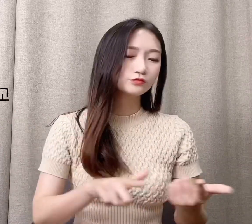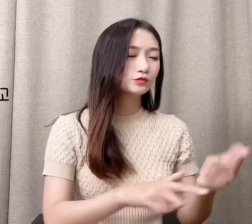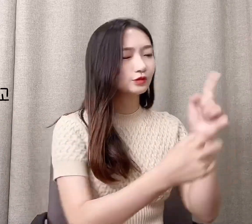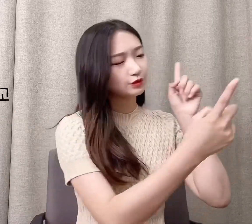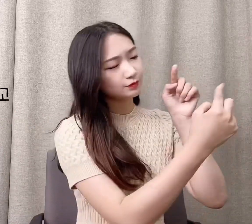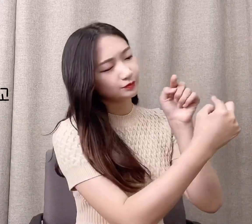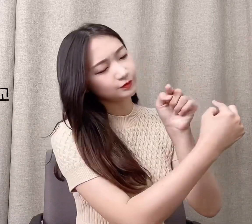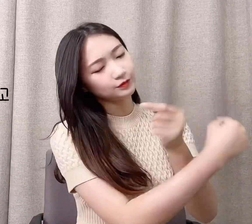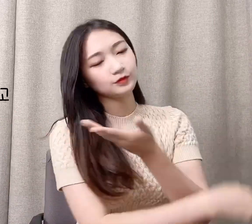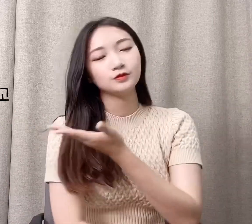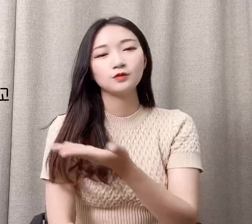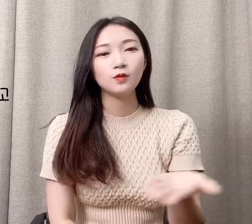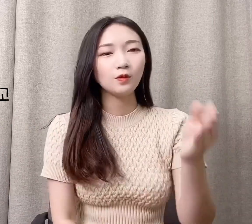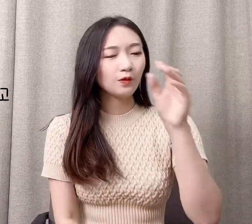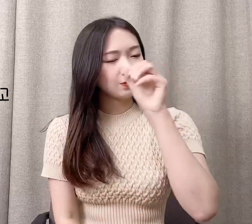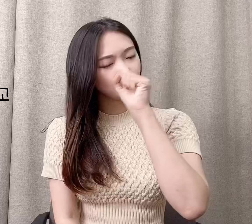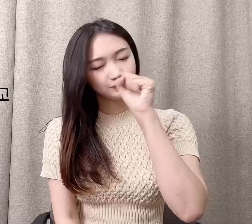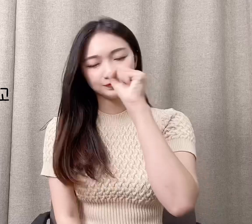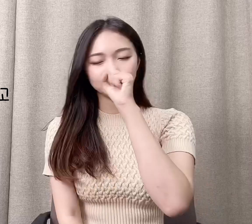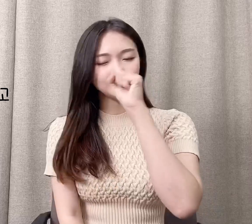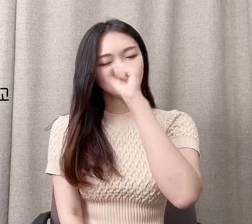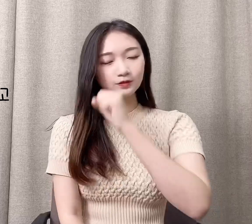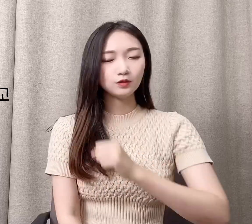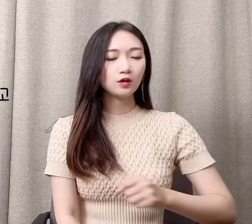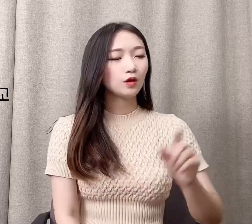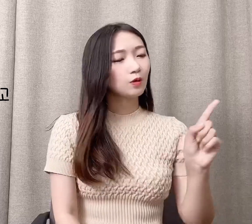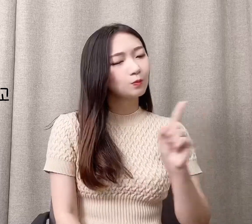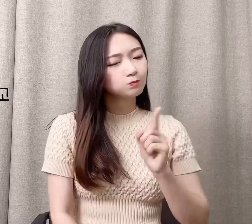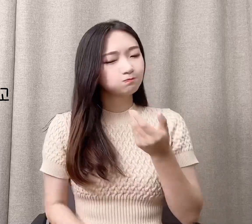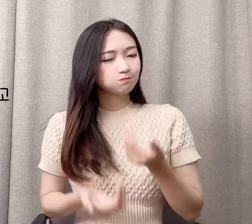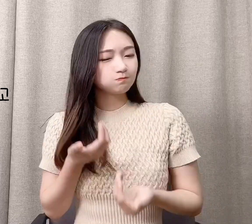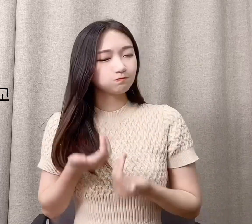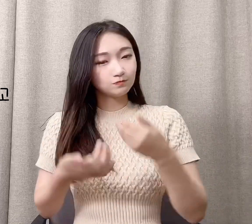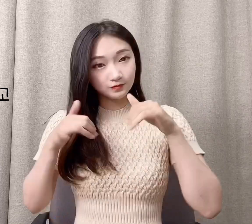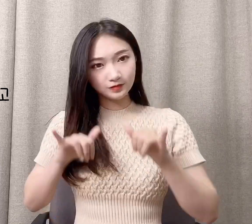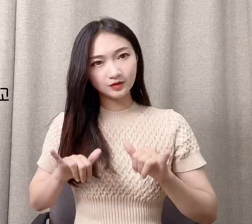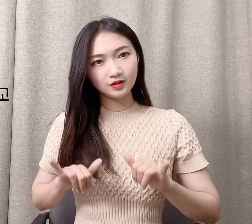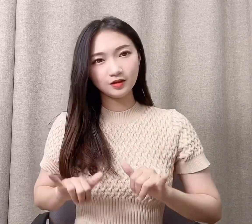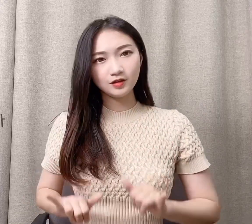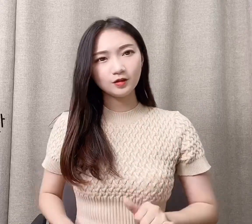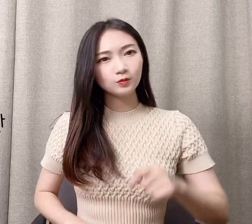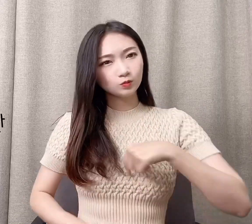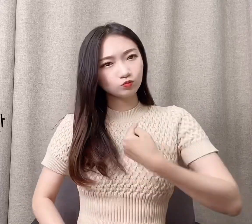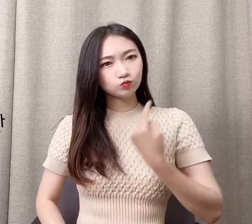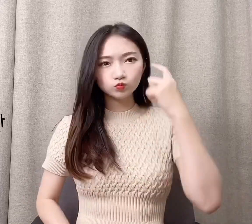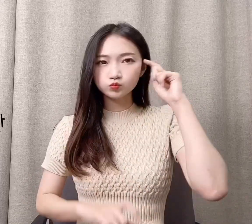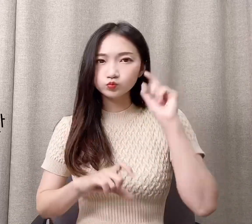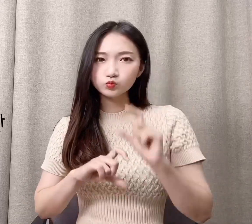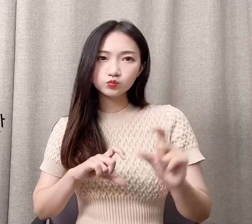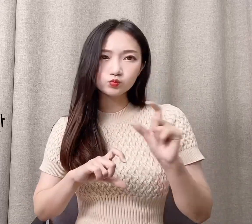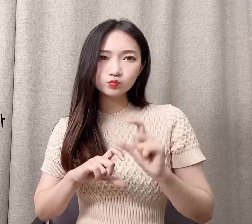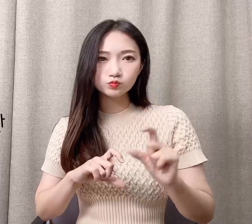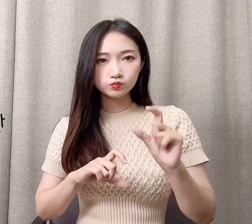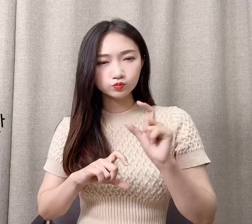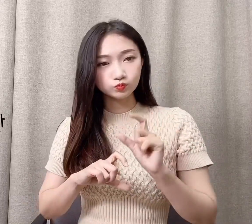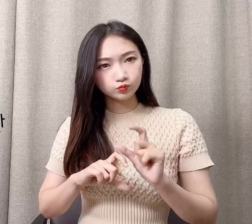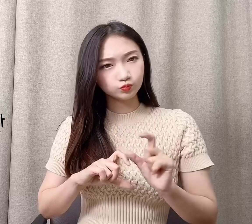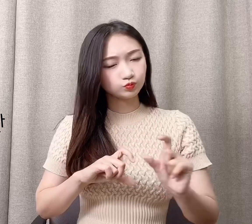네가 좋다고 되어색할까 혼자 해만 태우다 그때